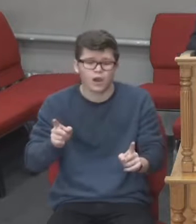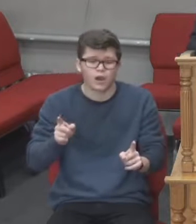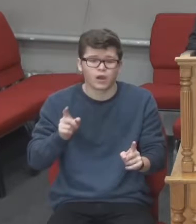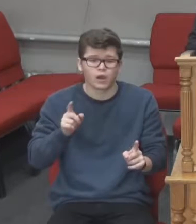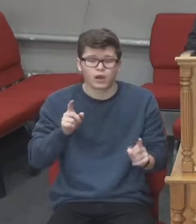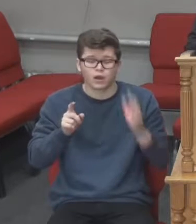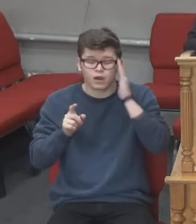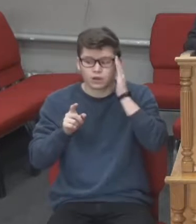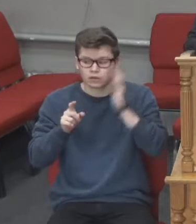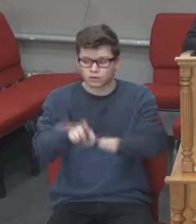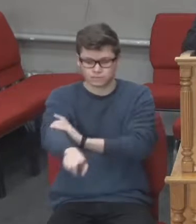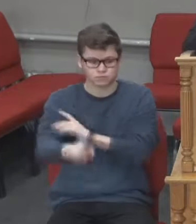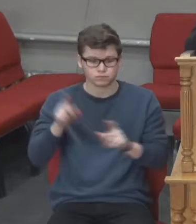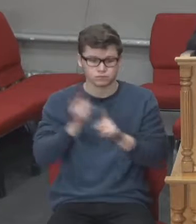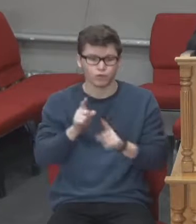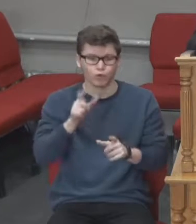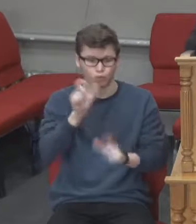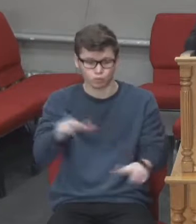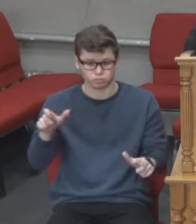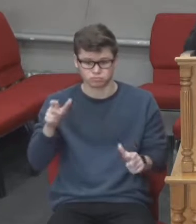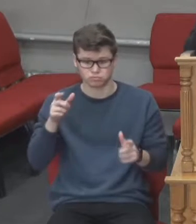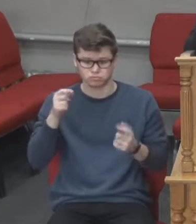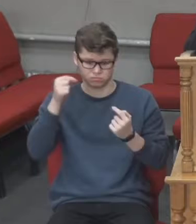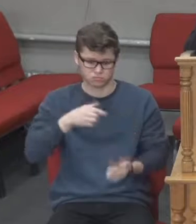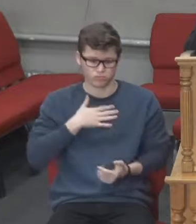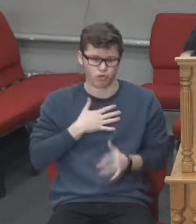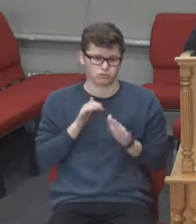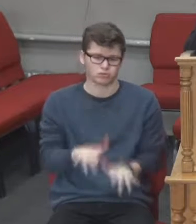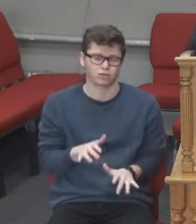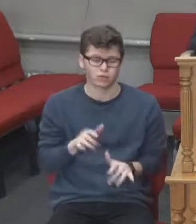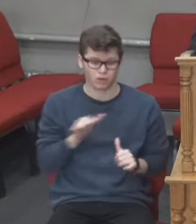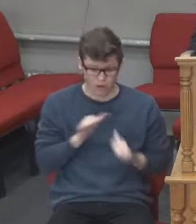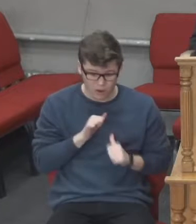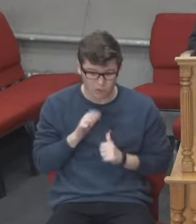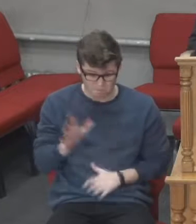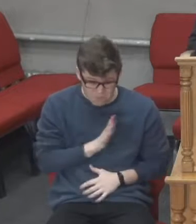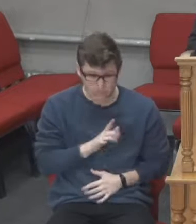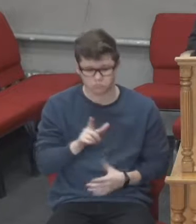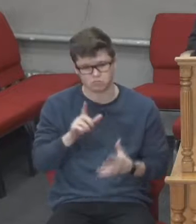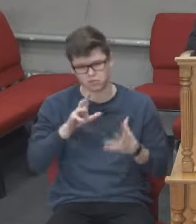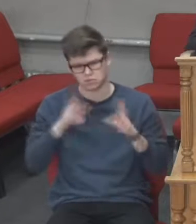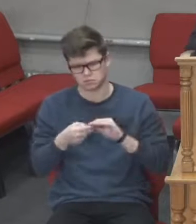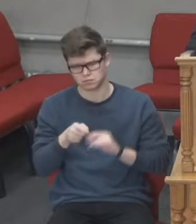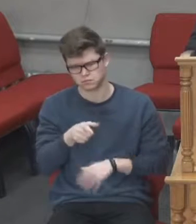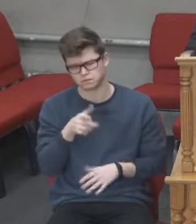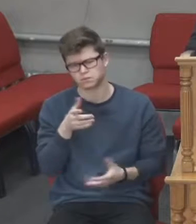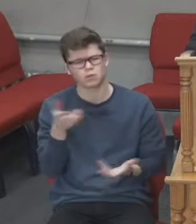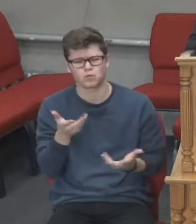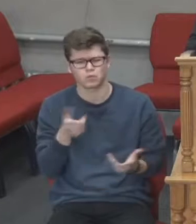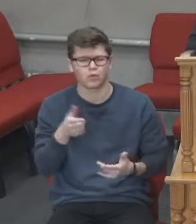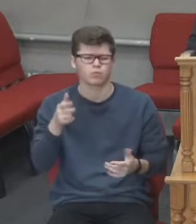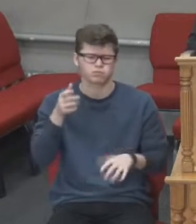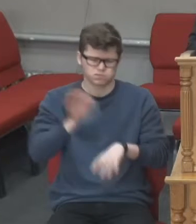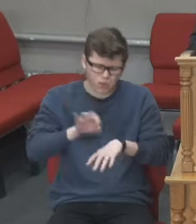за свої гріхи отримують наслідки, хвороби,